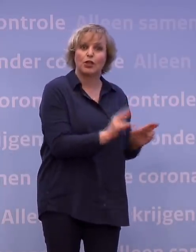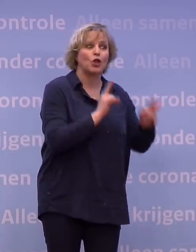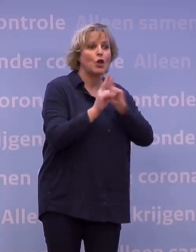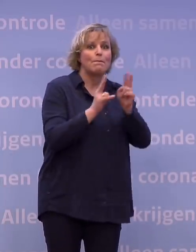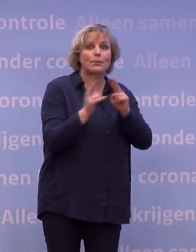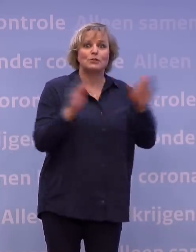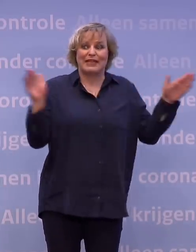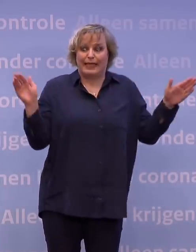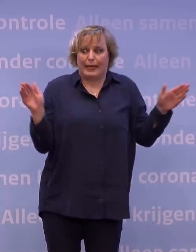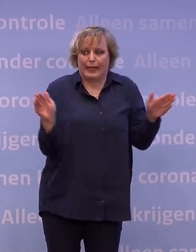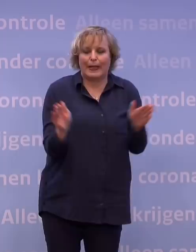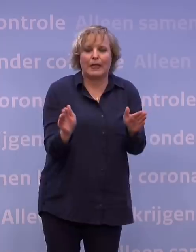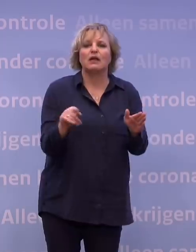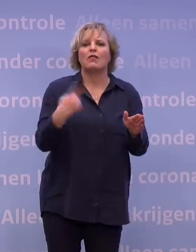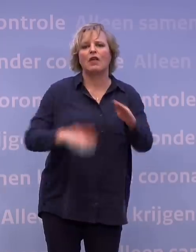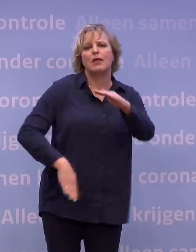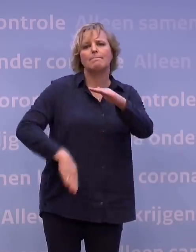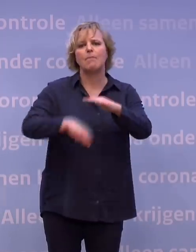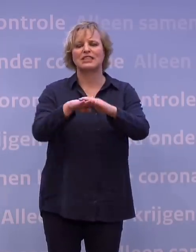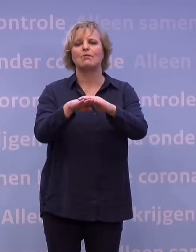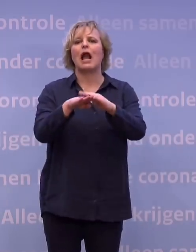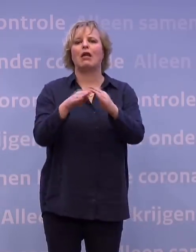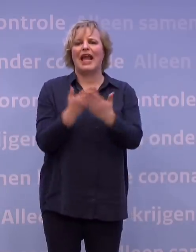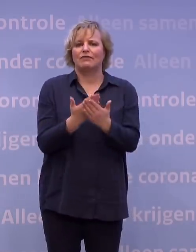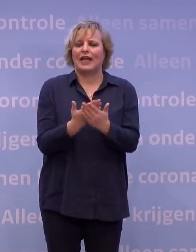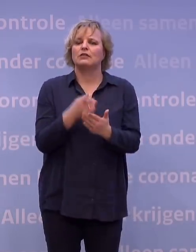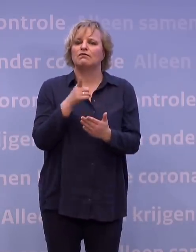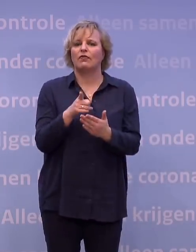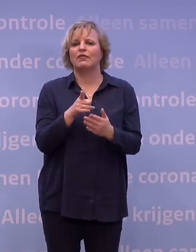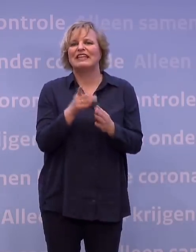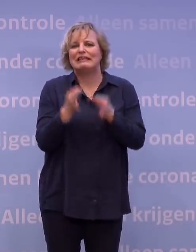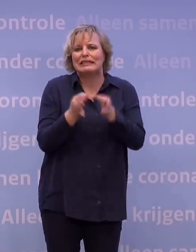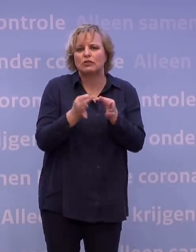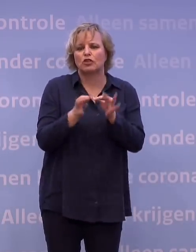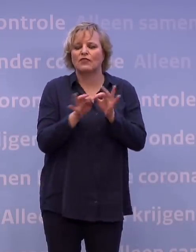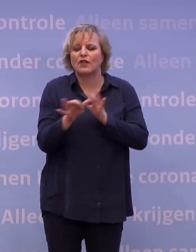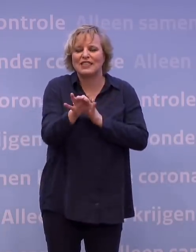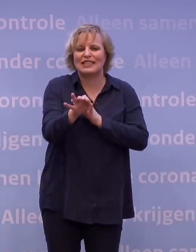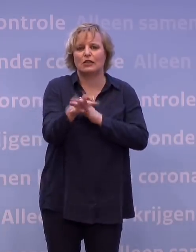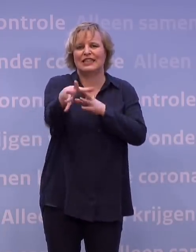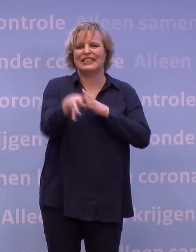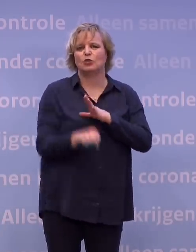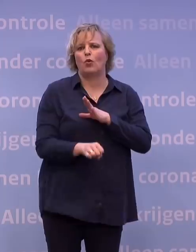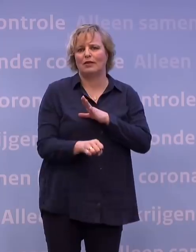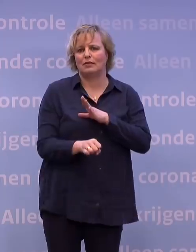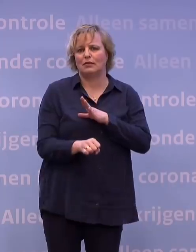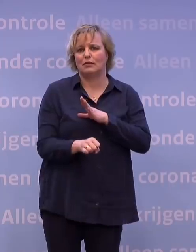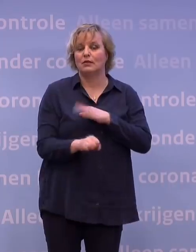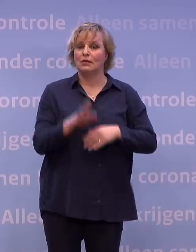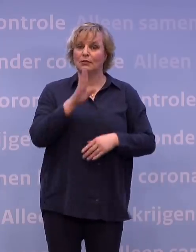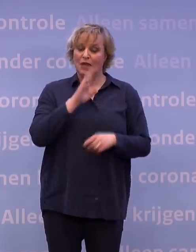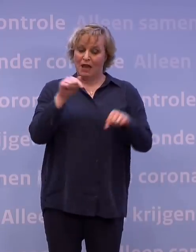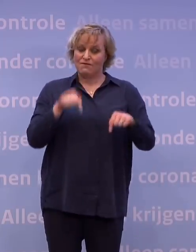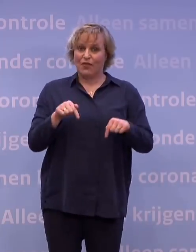dat we het maximale effect mogen verwachten van het testen, traceren en isoleren. En als we vandaag voorkomen dat iemand